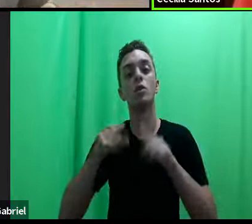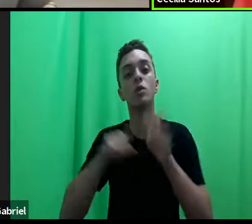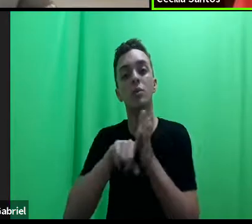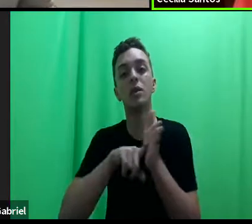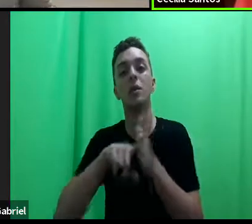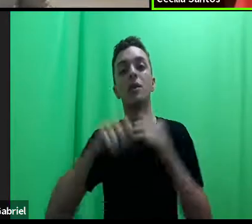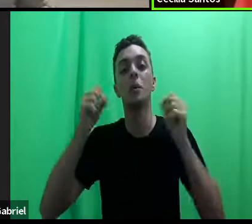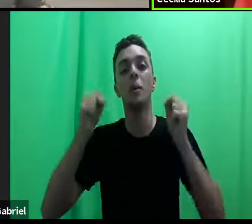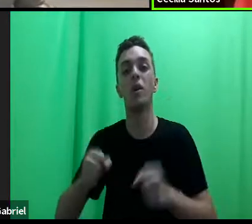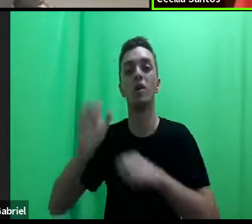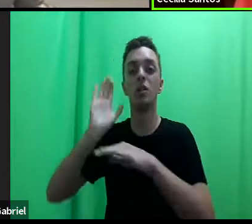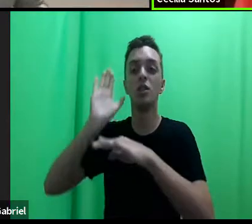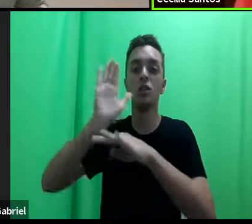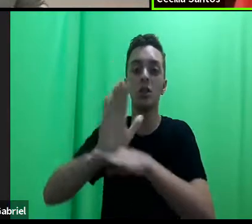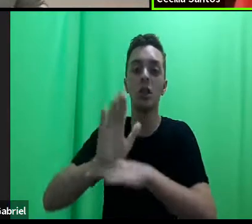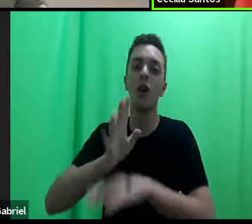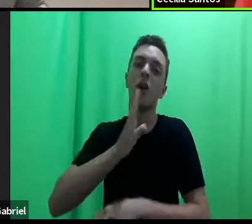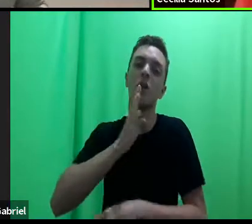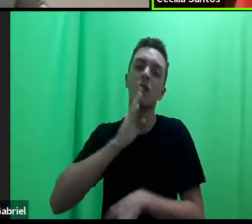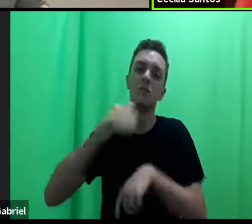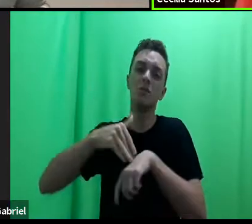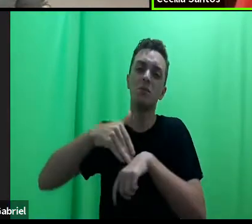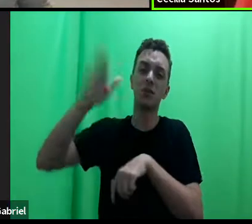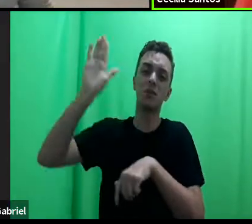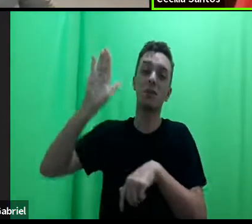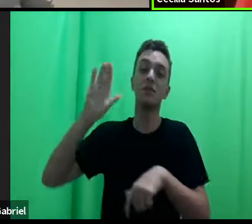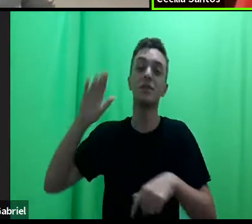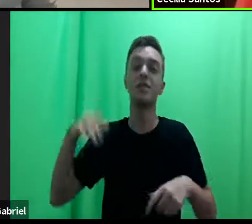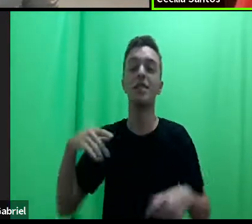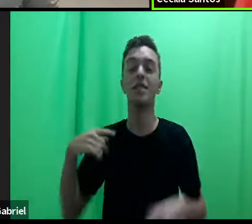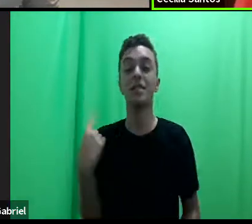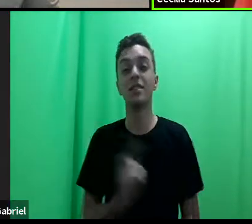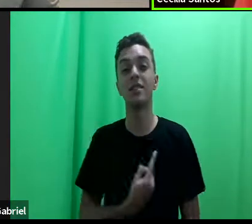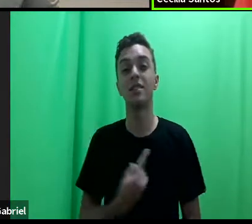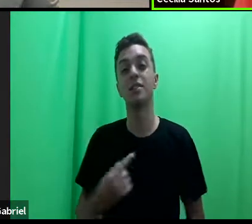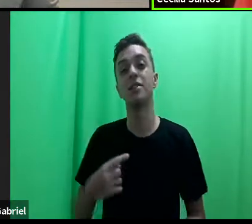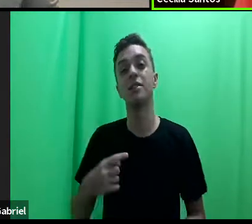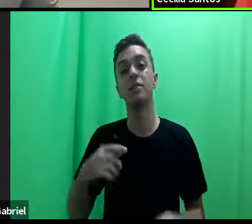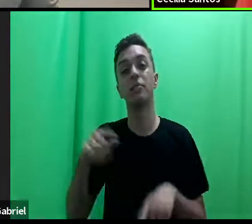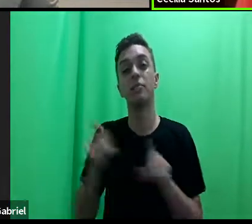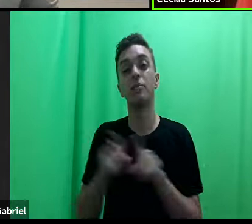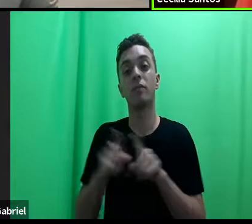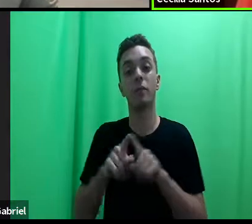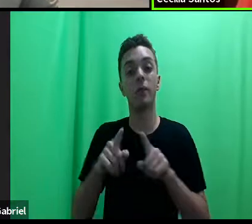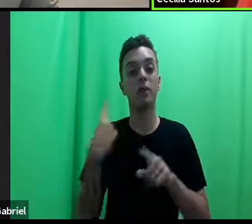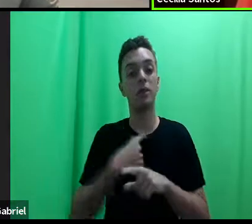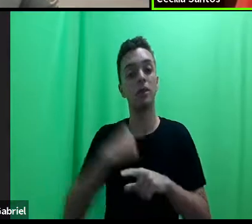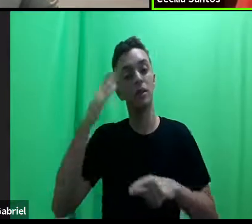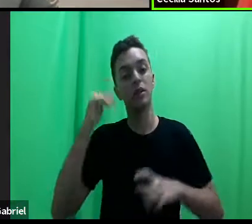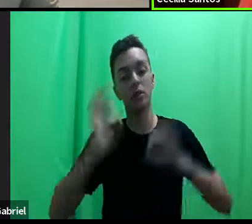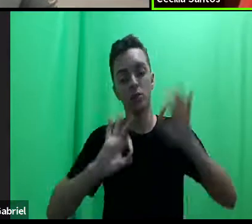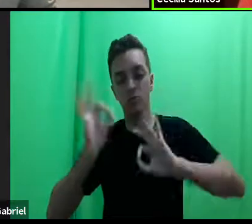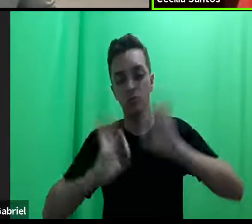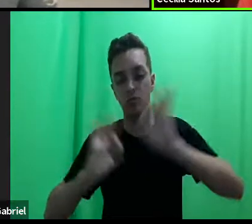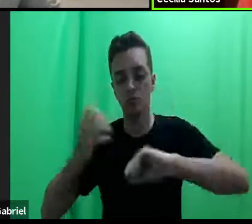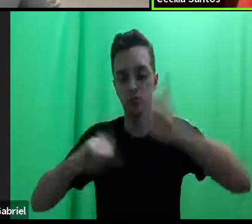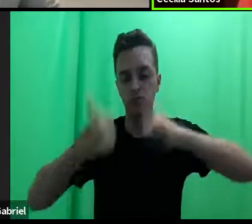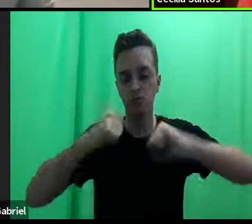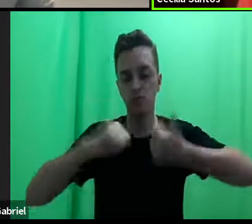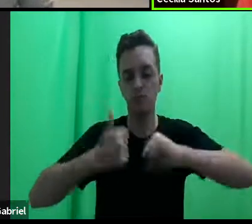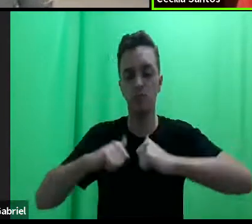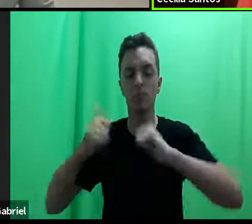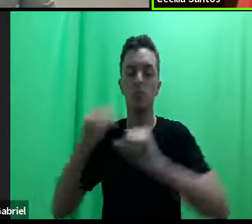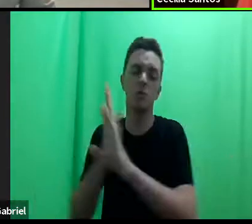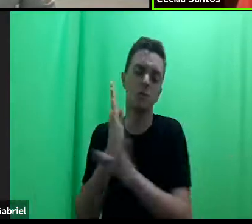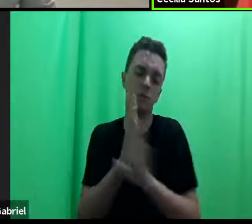ajudar a conhecer melhor a realidade das clínicas e mapear e identificar as diferenças, talvez, entre